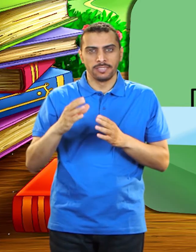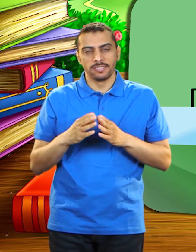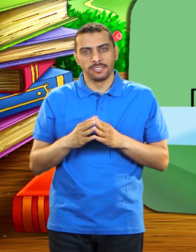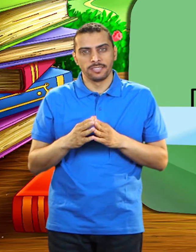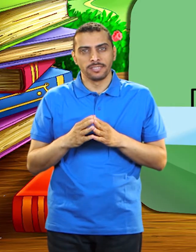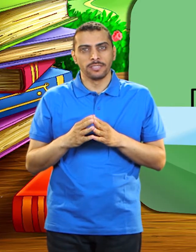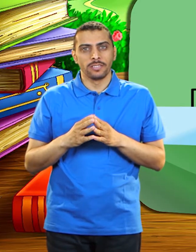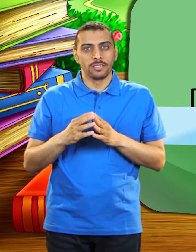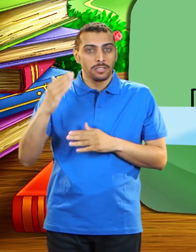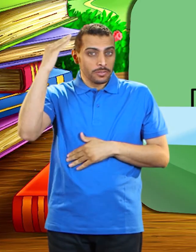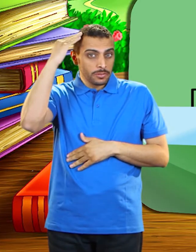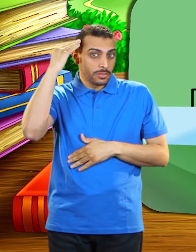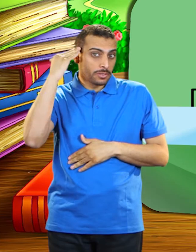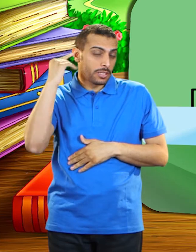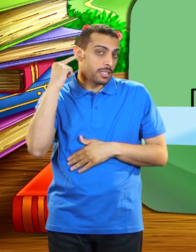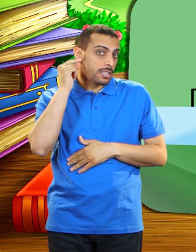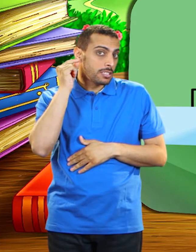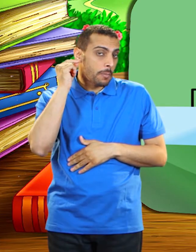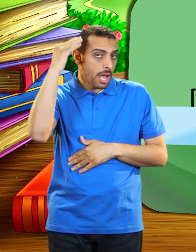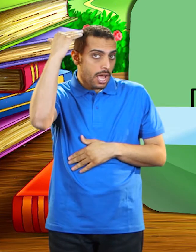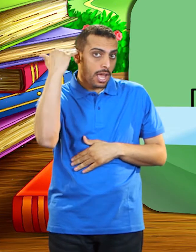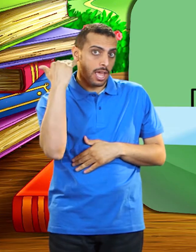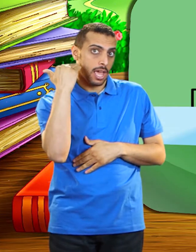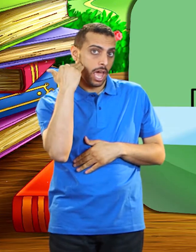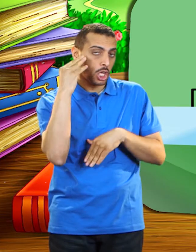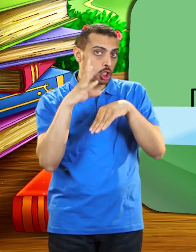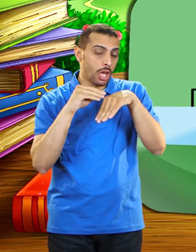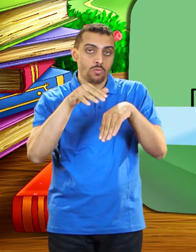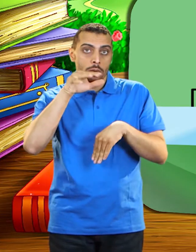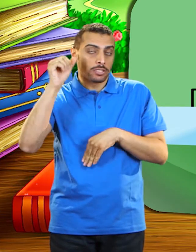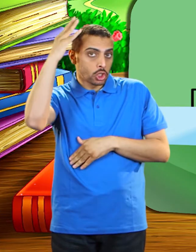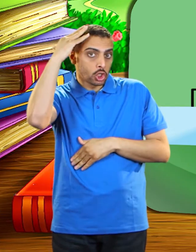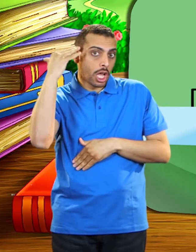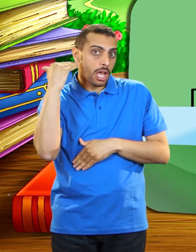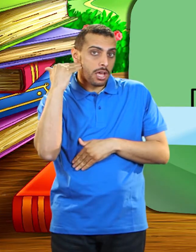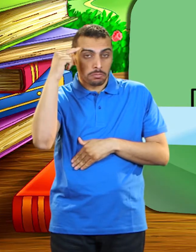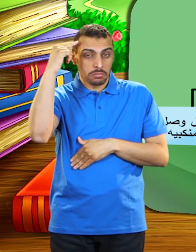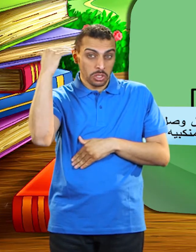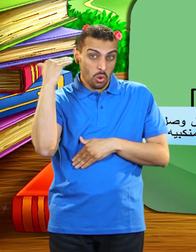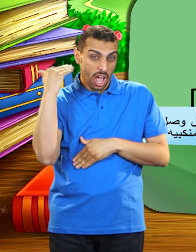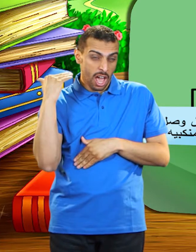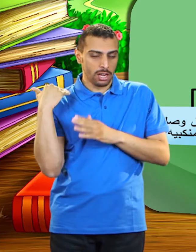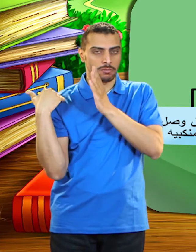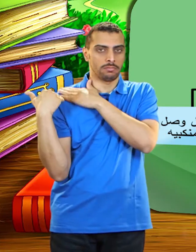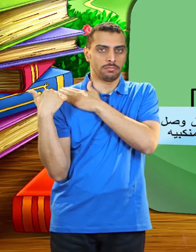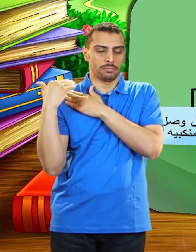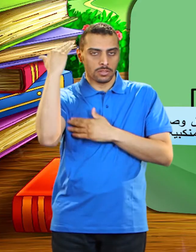وكان يصل إلى شحمة أذنيه وإذا طال وصل إلى منكبئه